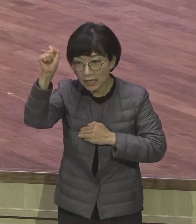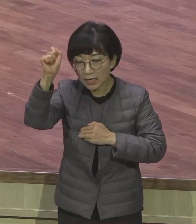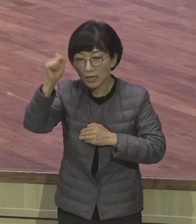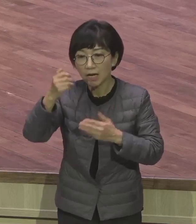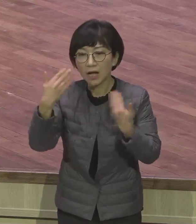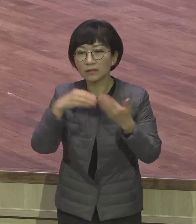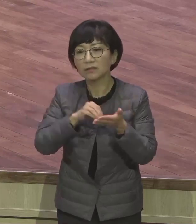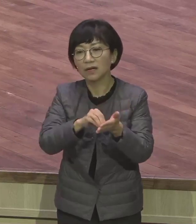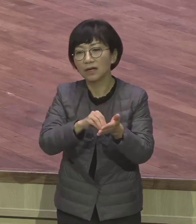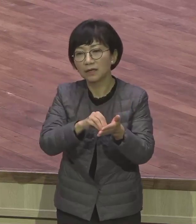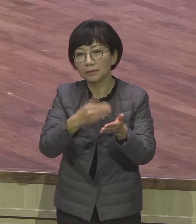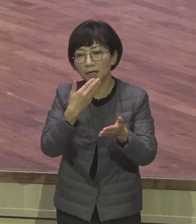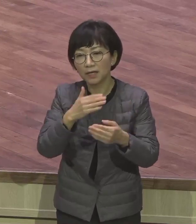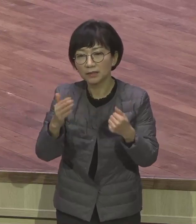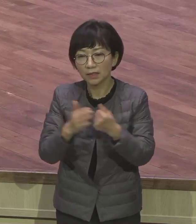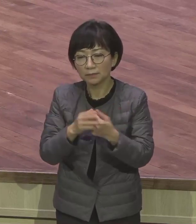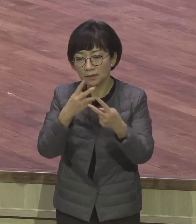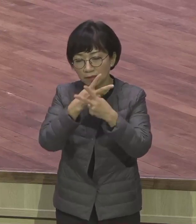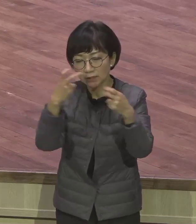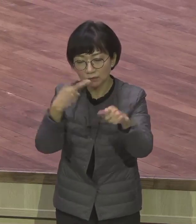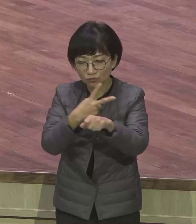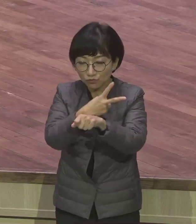두 시간 자고 두 시간